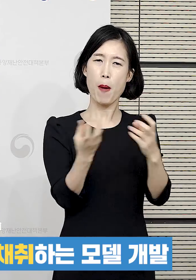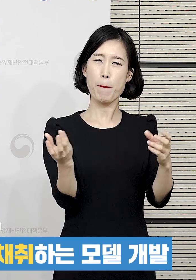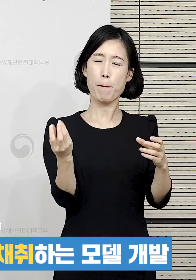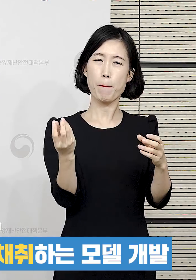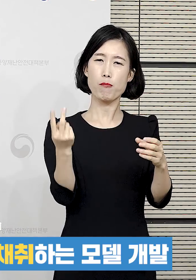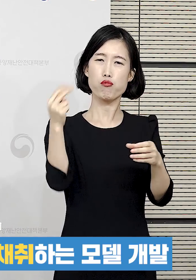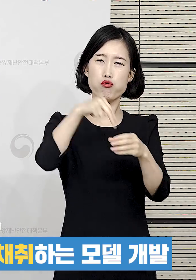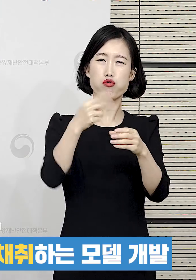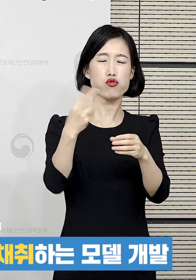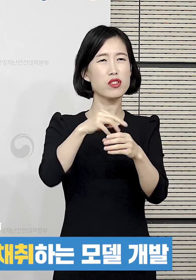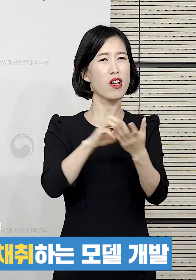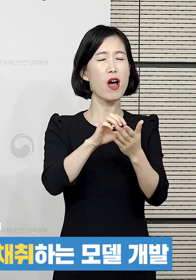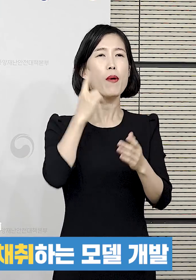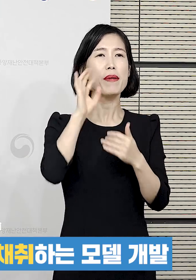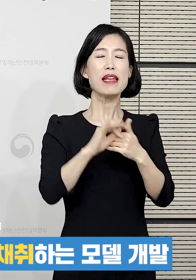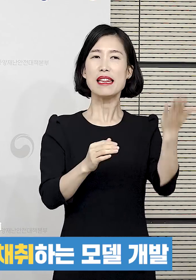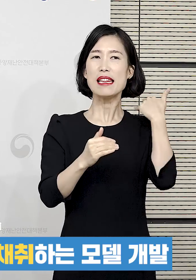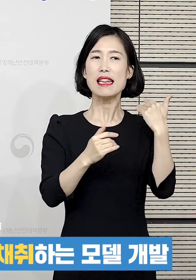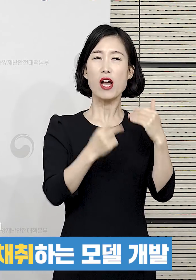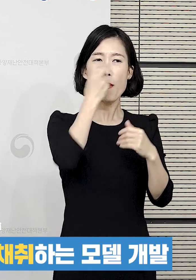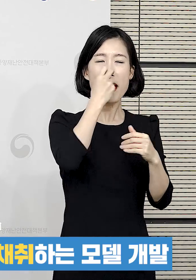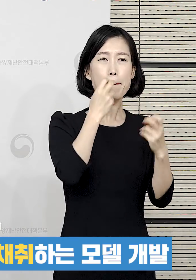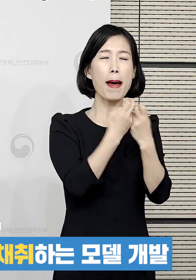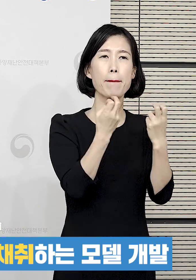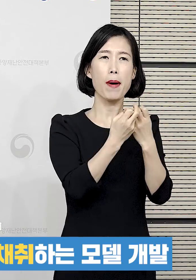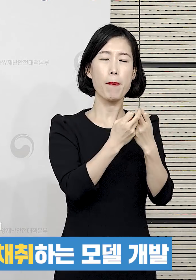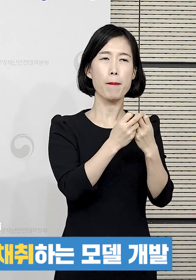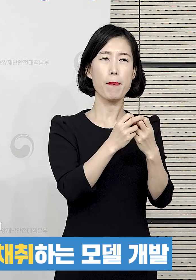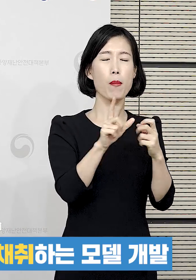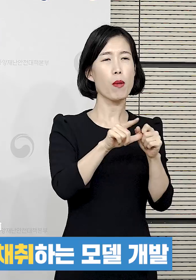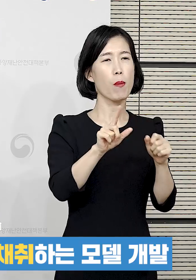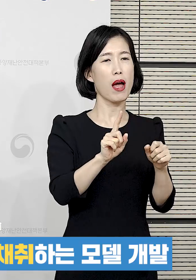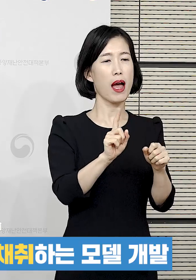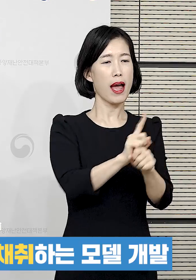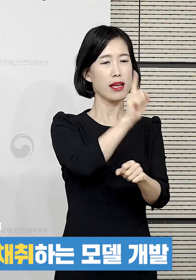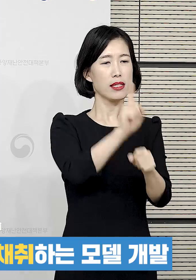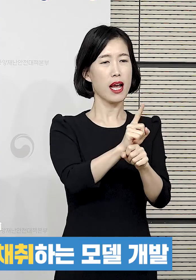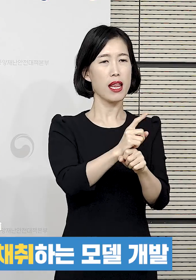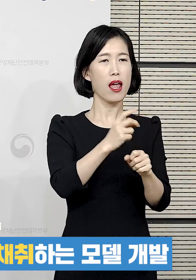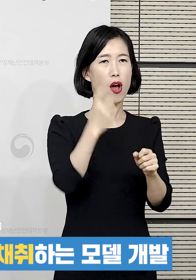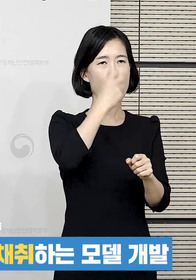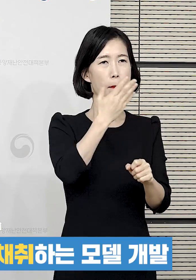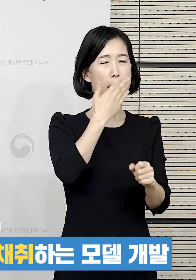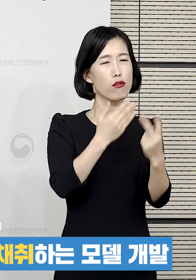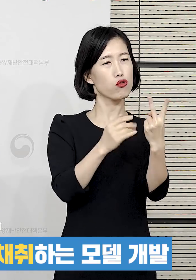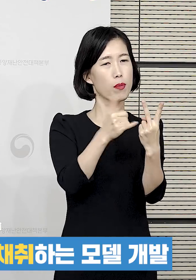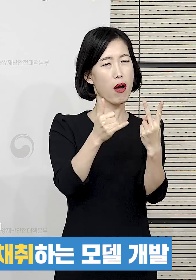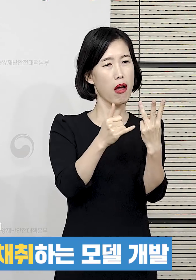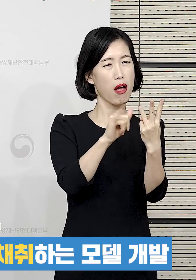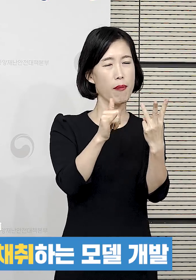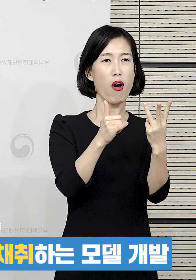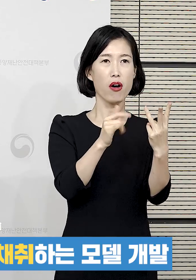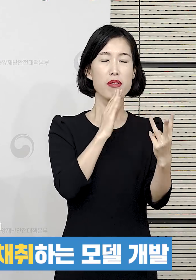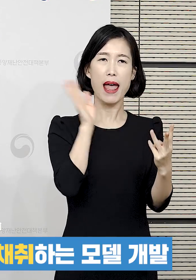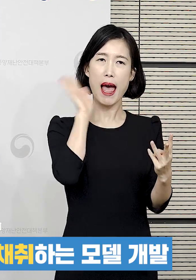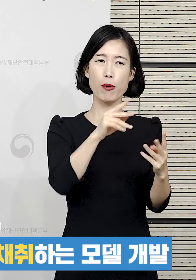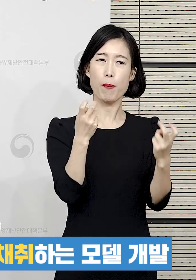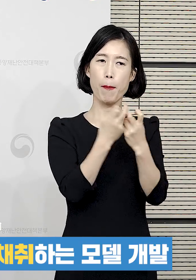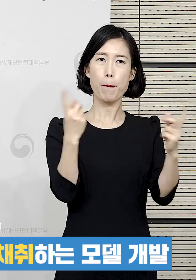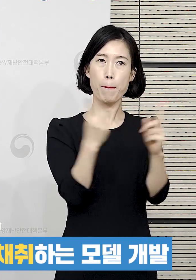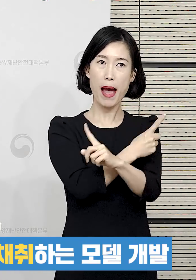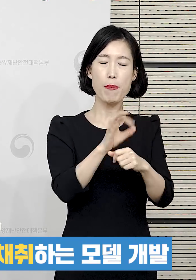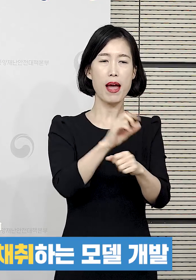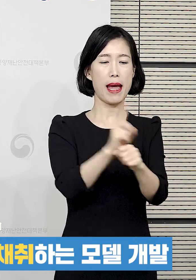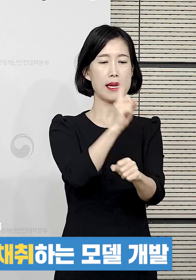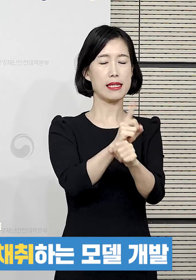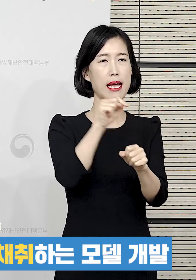같고요. 아무튼 저희가 말씀드린 것처럼 저희가 지금 기존의 선별진료소에서는 대략 1시간에 한 2, 3명 정도밖에 검체 지치를 못하는데